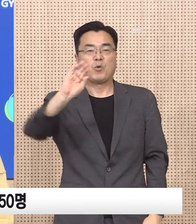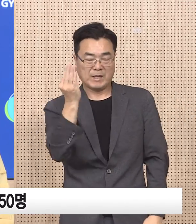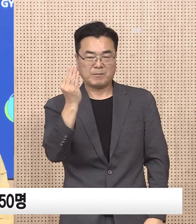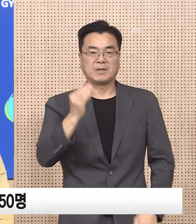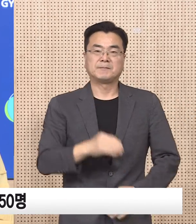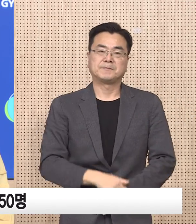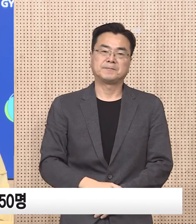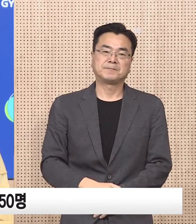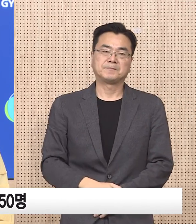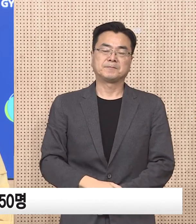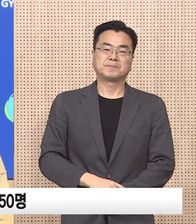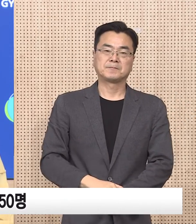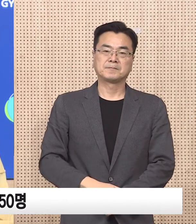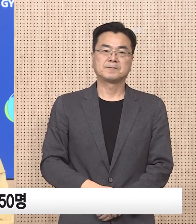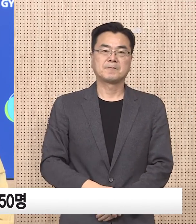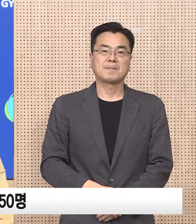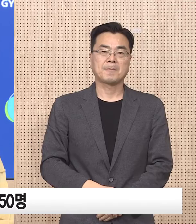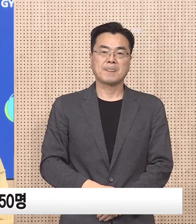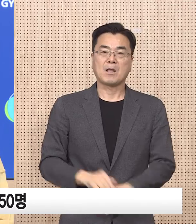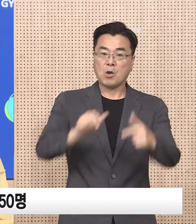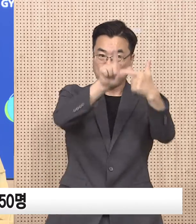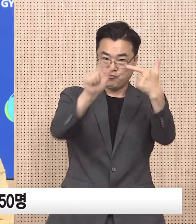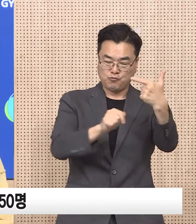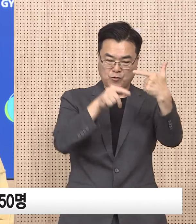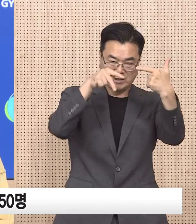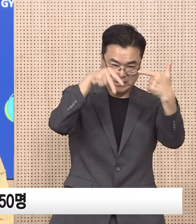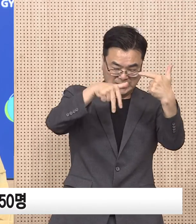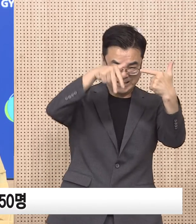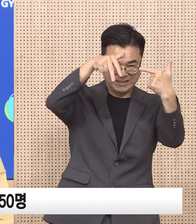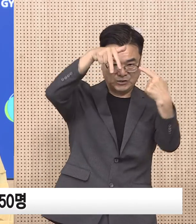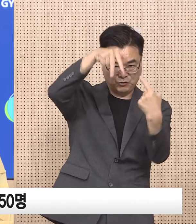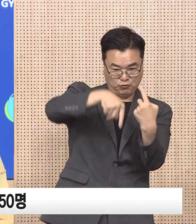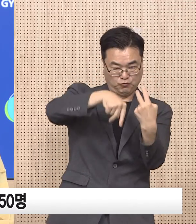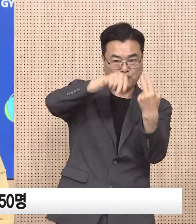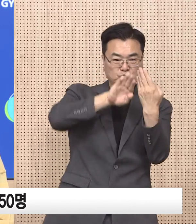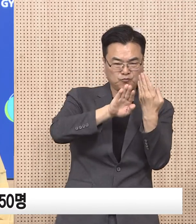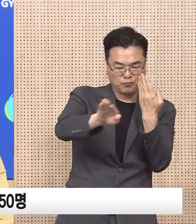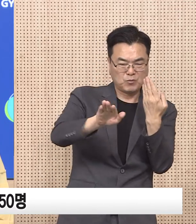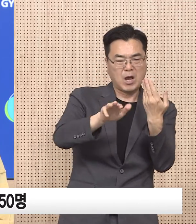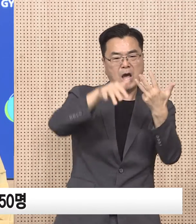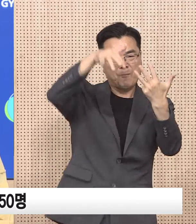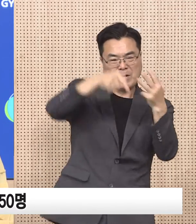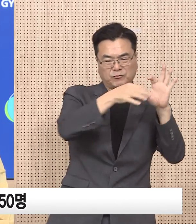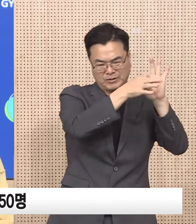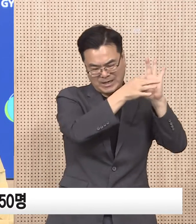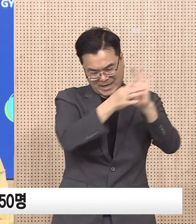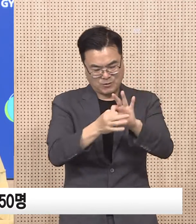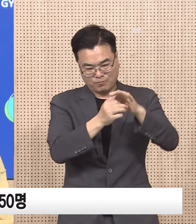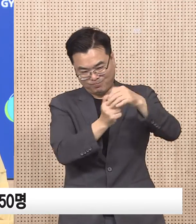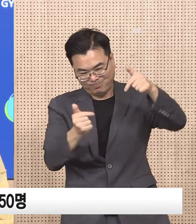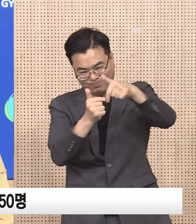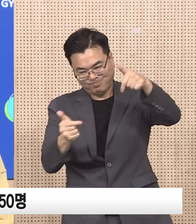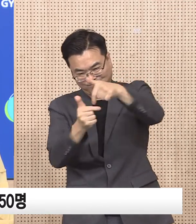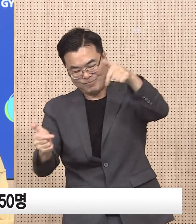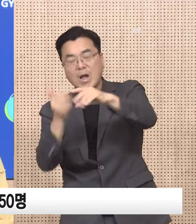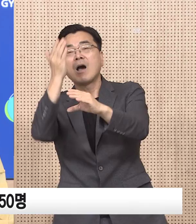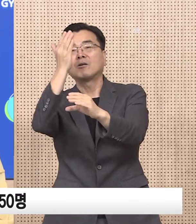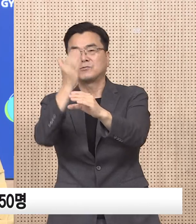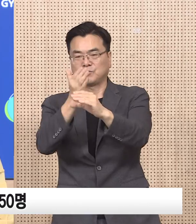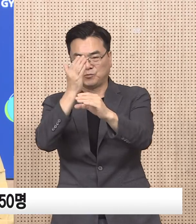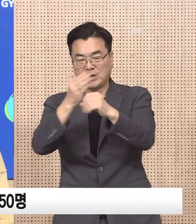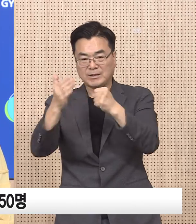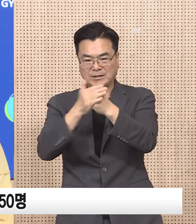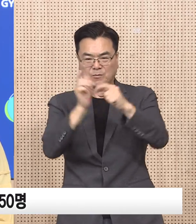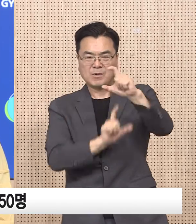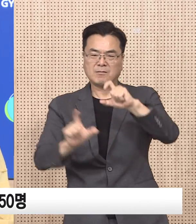도내 주간 신규 확진자는 6월 2주차 이후 8주 연속 증가하였으며 감염재생산지수는 1.15로